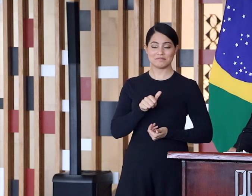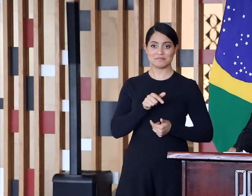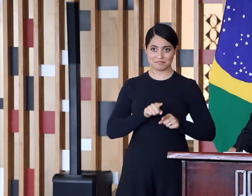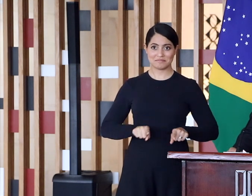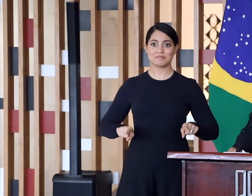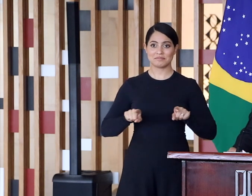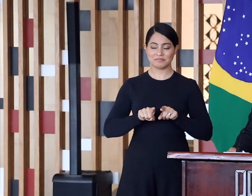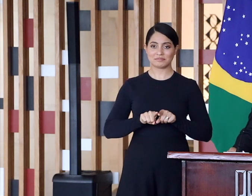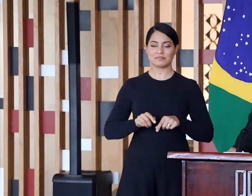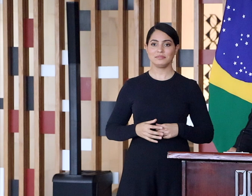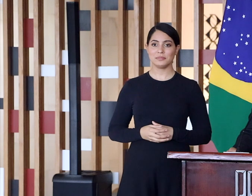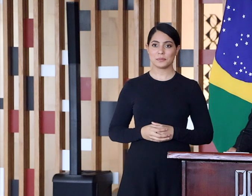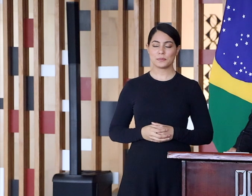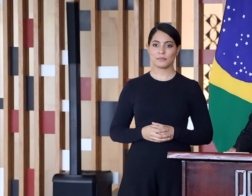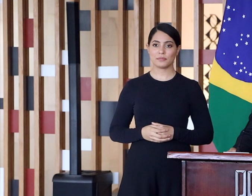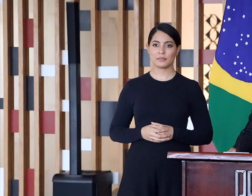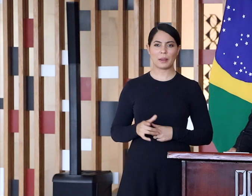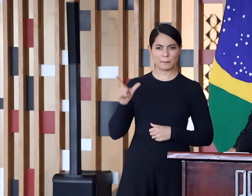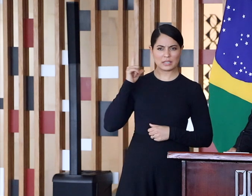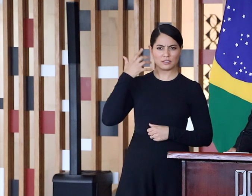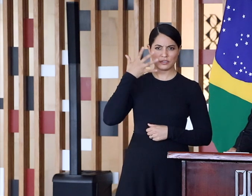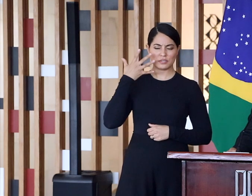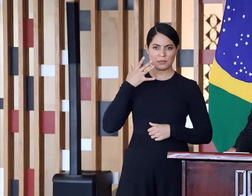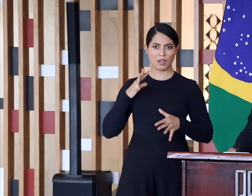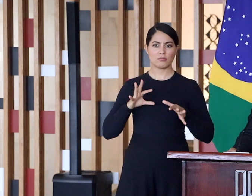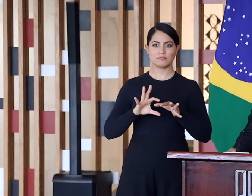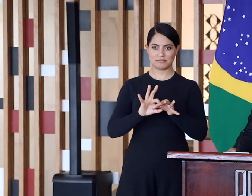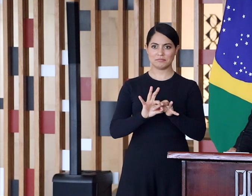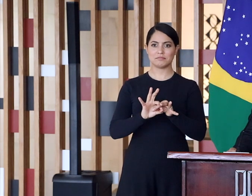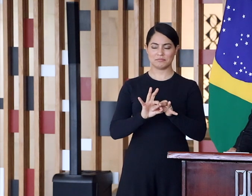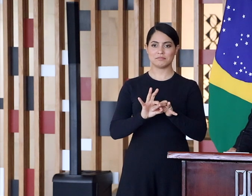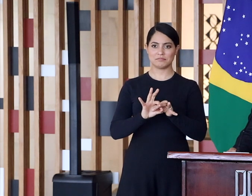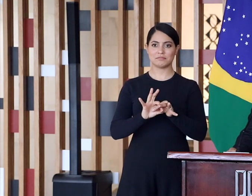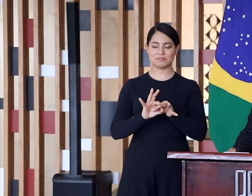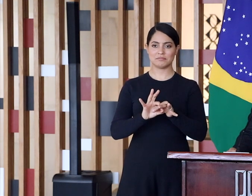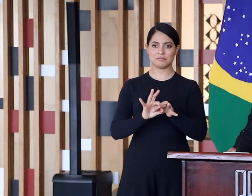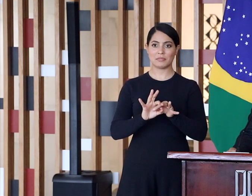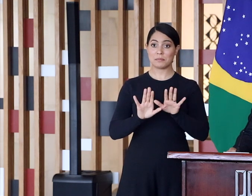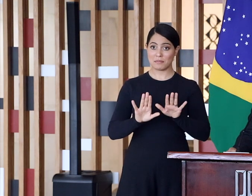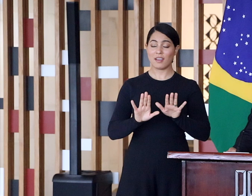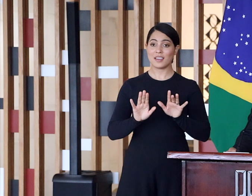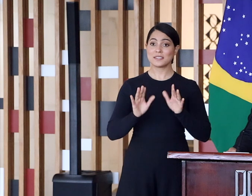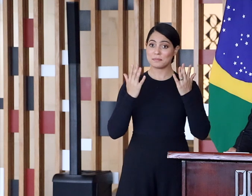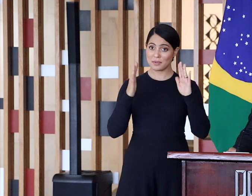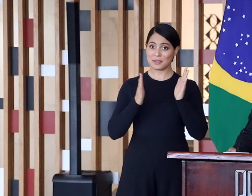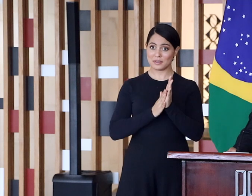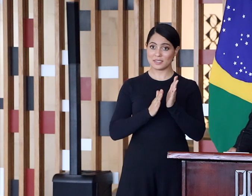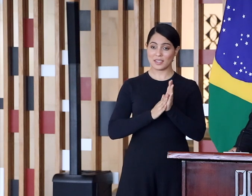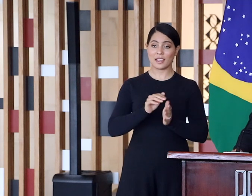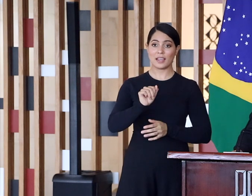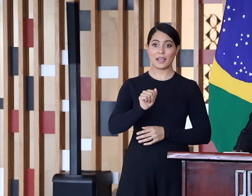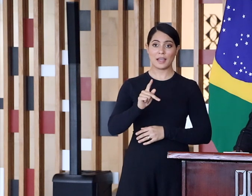Mas, antes de falar sobre a união do empresariado pelo crescimento do segmento, quero parabenizar a PECS Brasil